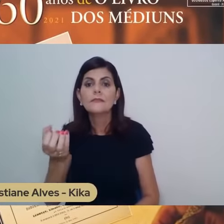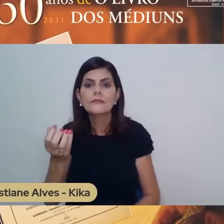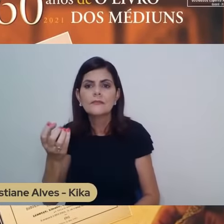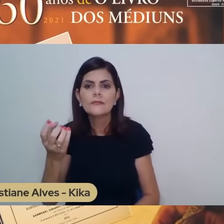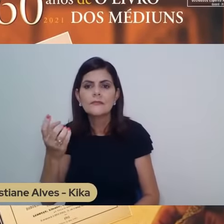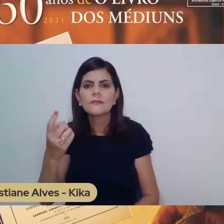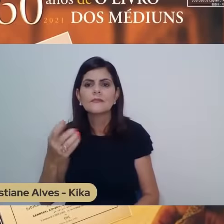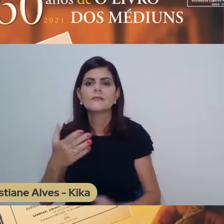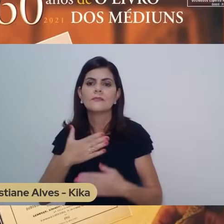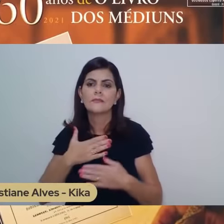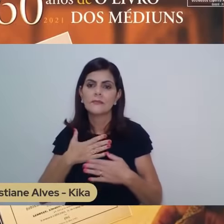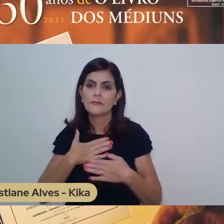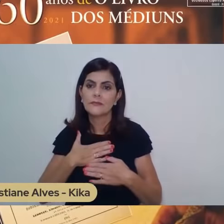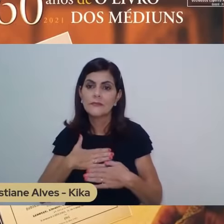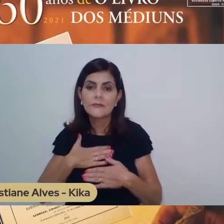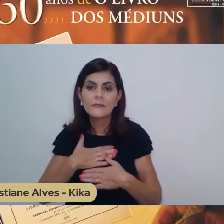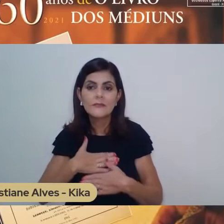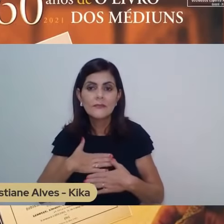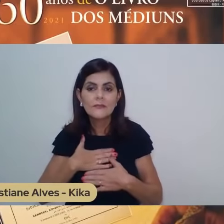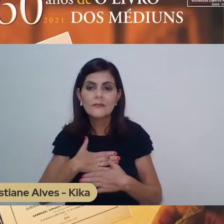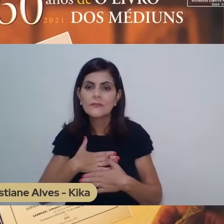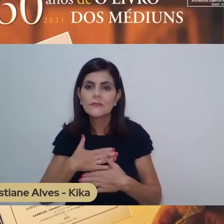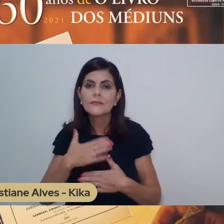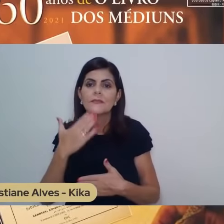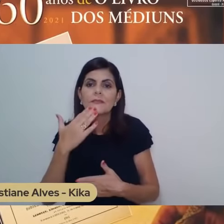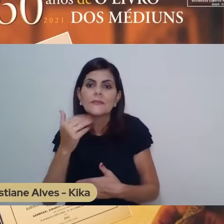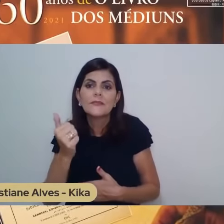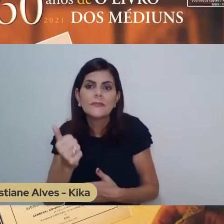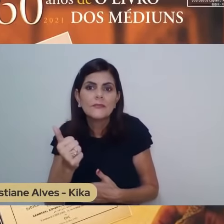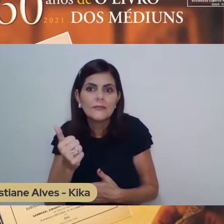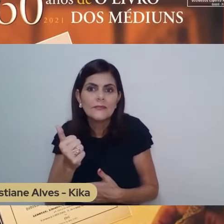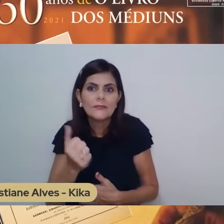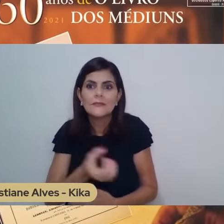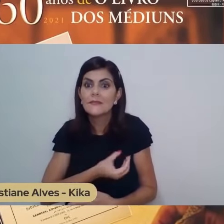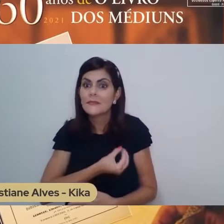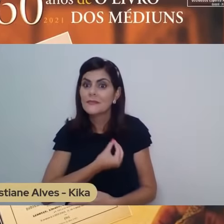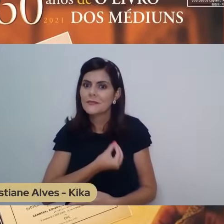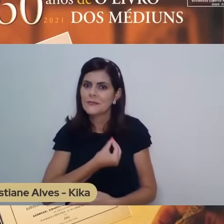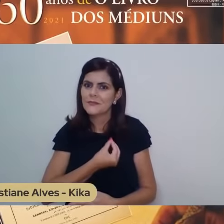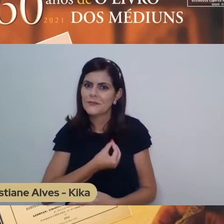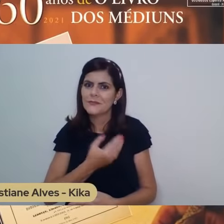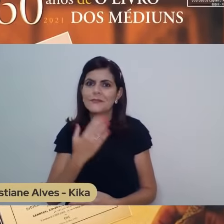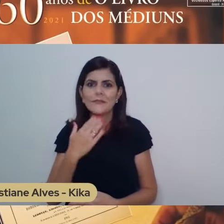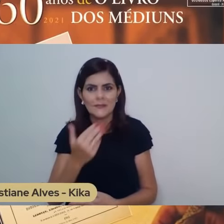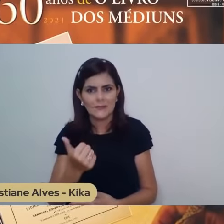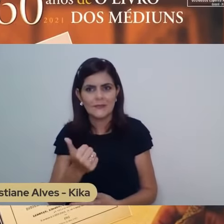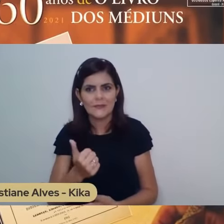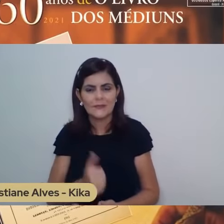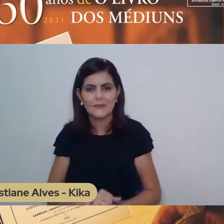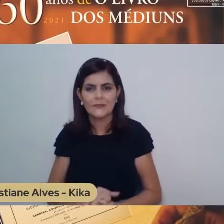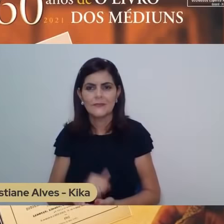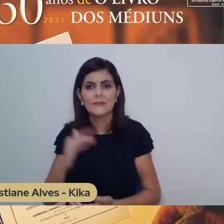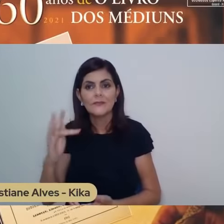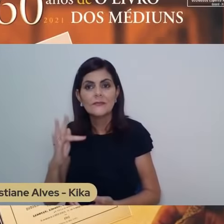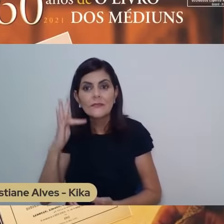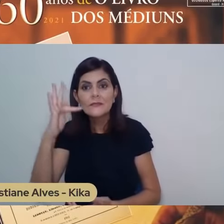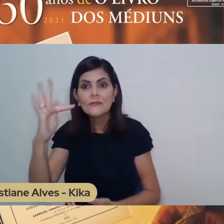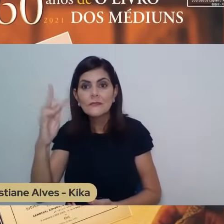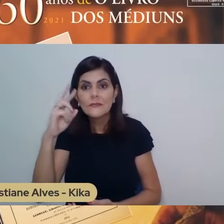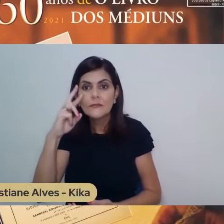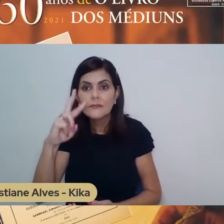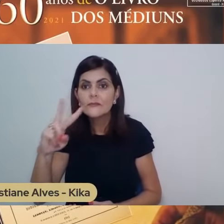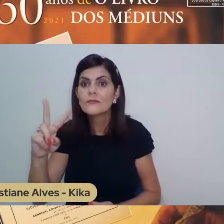Então, se a misericórdia nos dá a possibilidade de olharmos para o futuro com as esperanças de podermos trabalhar,